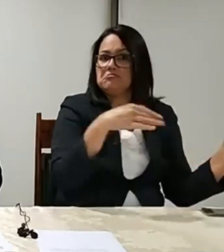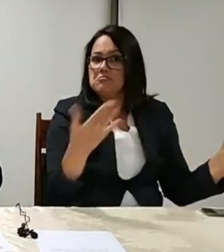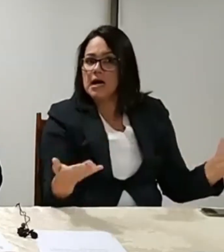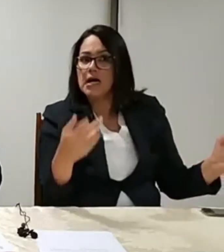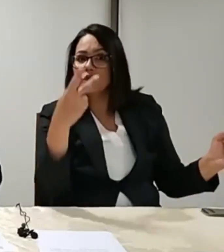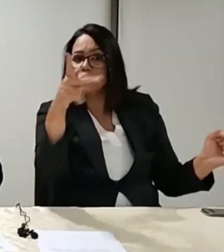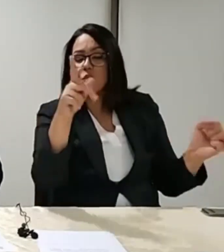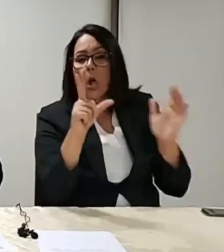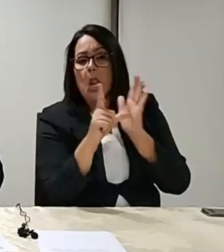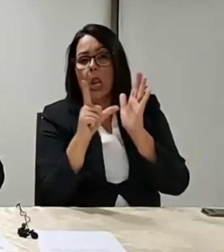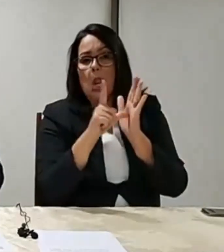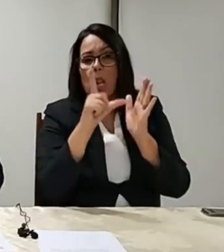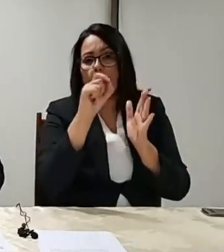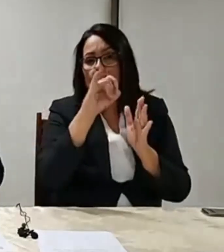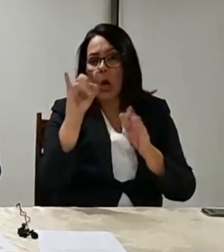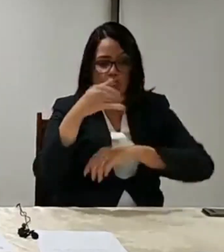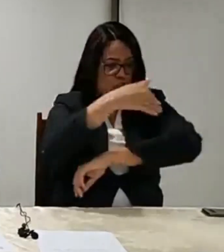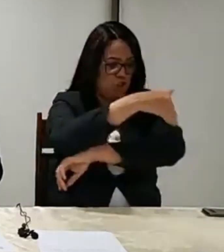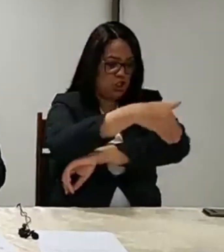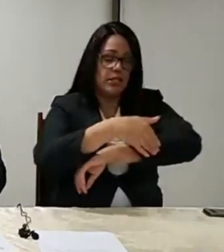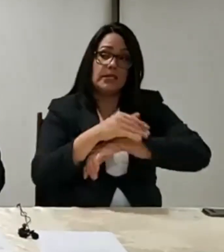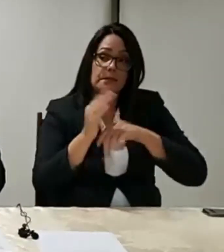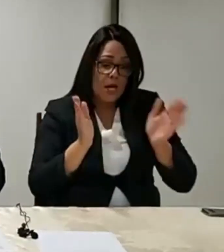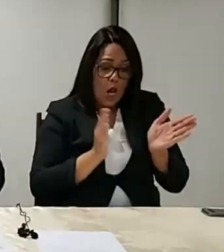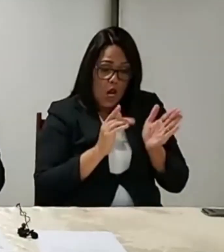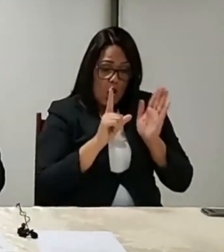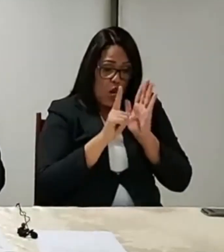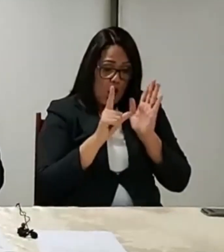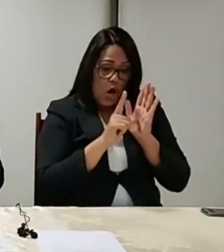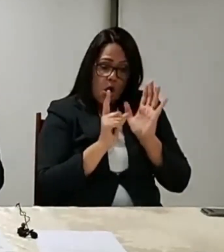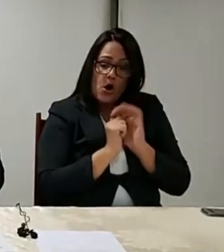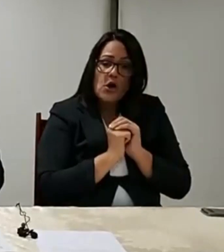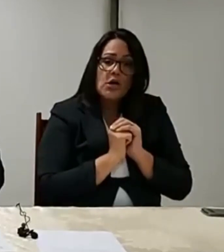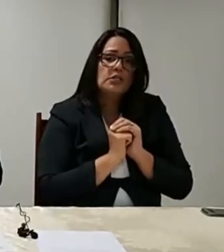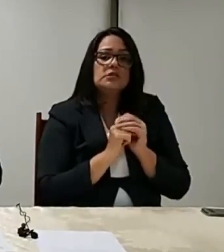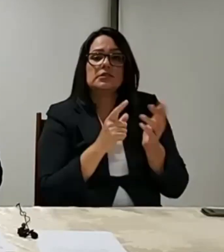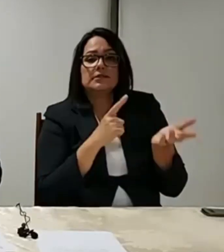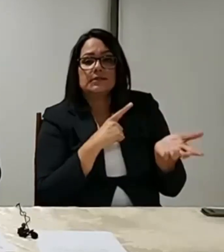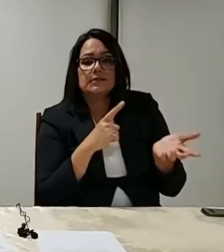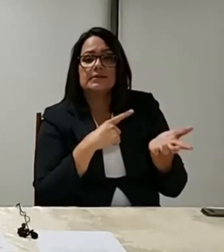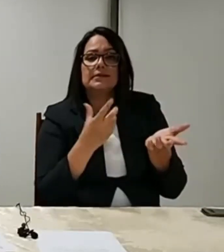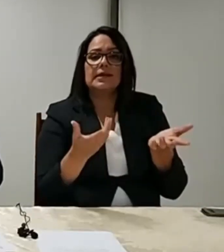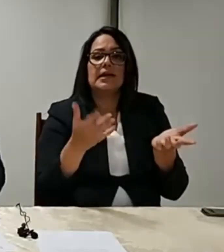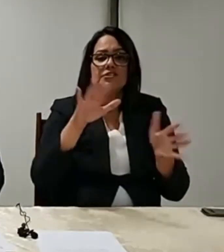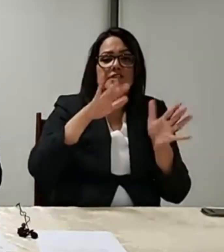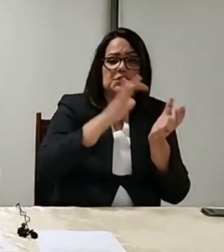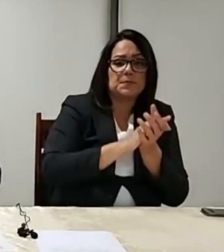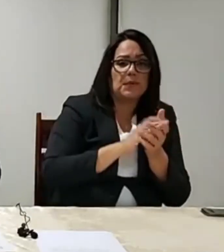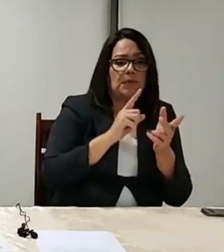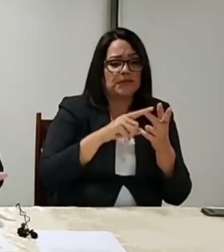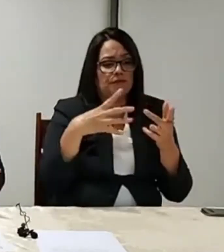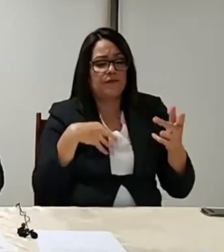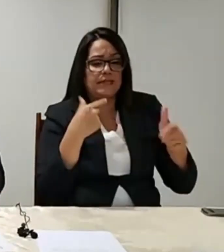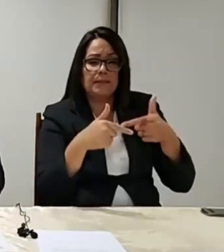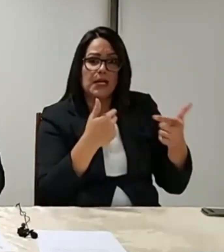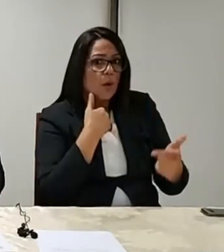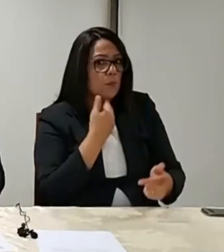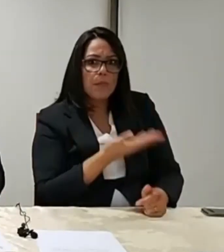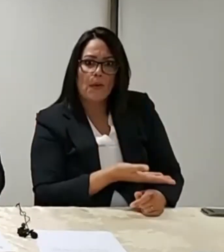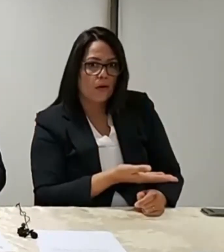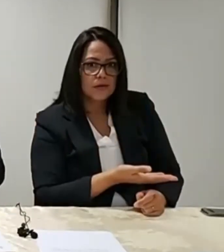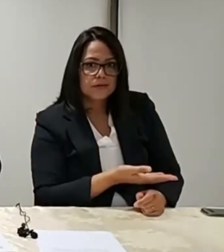tua lojinha na esquina, na tua lojinha na esquina, você tem um empregado. Esse empregado, geralmente, não é empregado. É a tua esposa, é o filho, que trabalha contigo. Não pode.